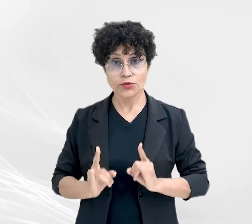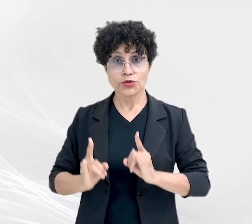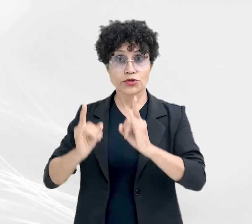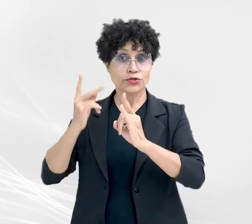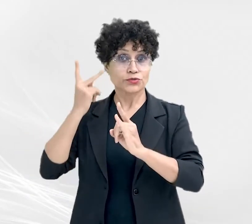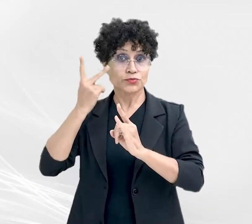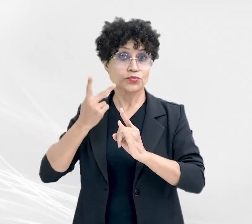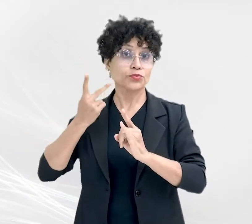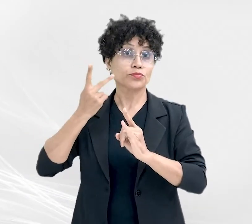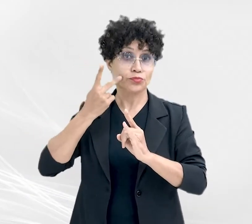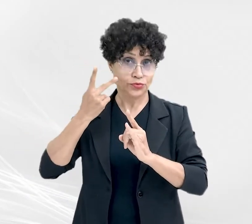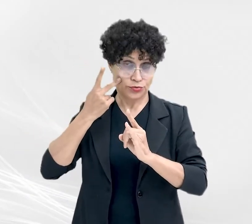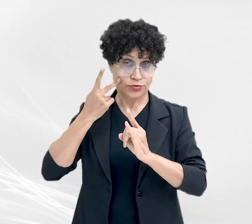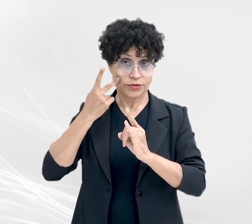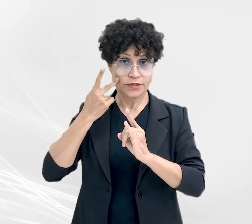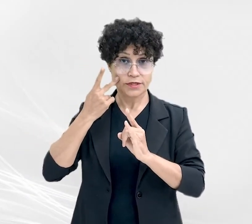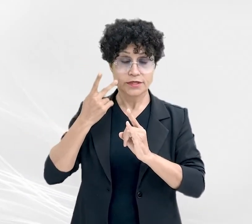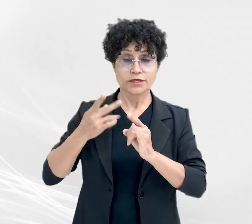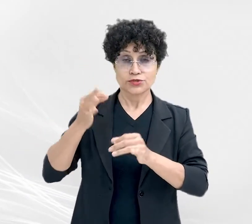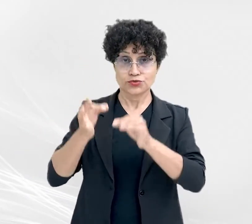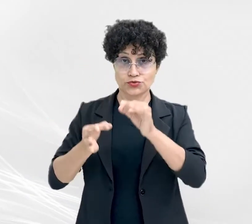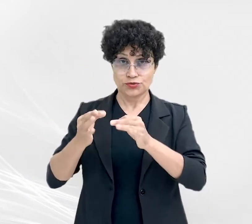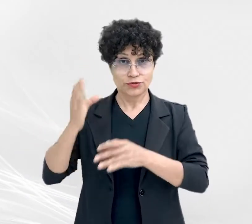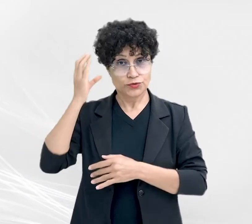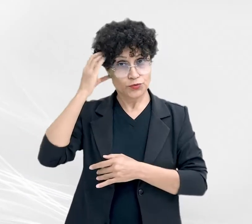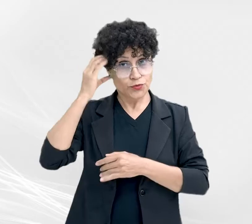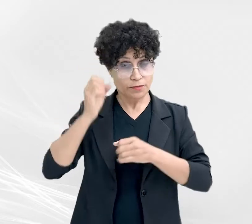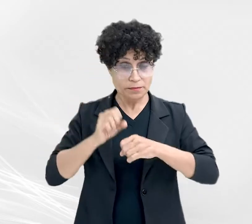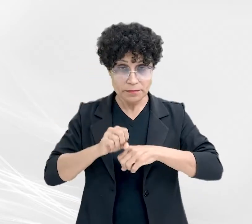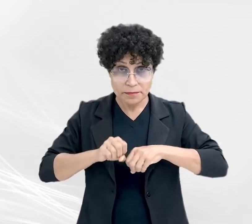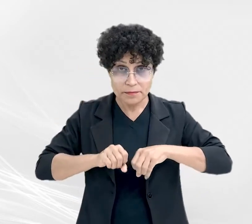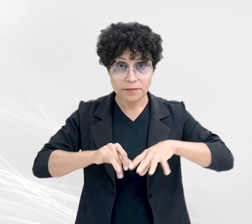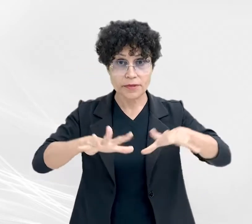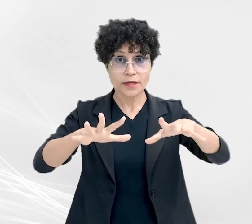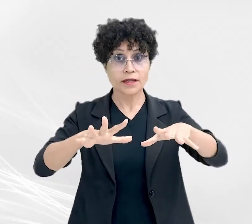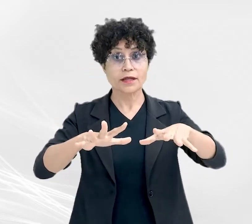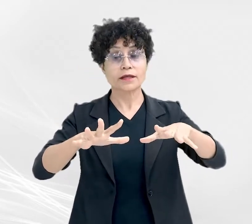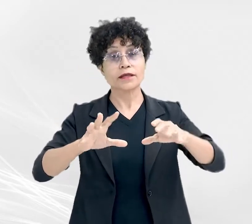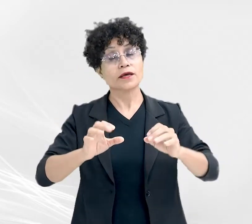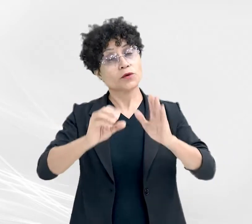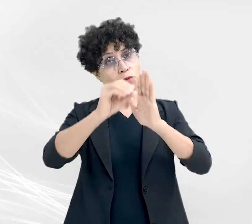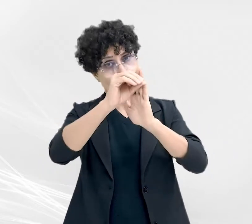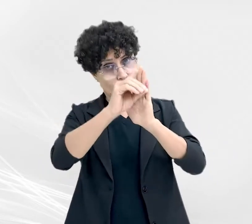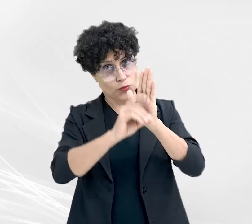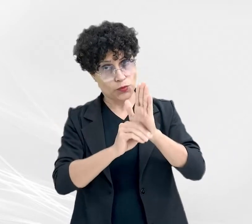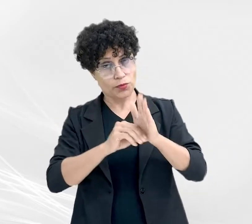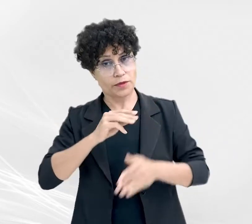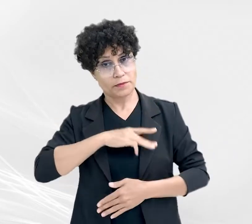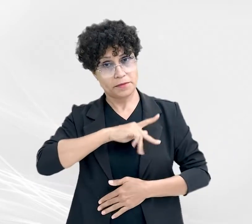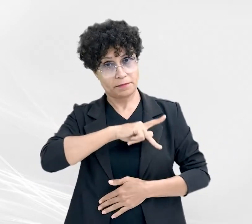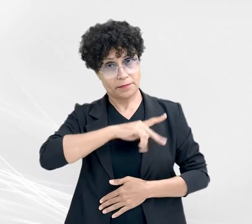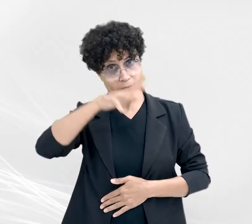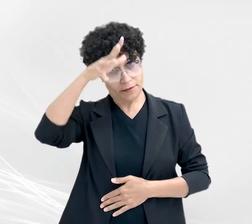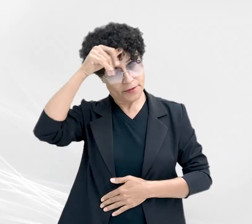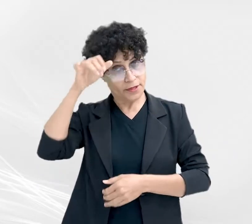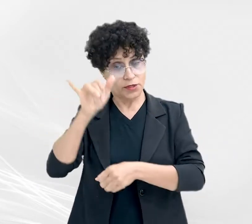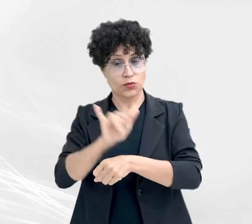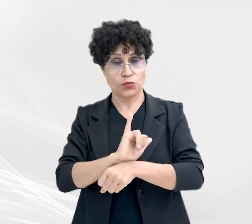Promotorias de Justiça de Cuiabá, com transmissão ao vivo pelo canal oficial do MPMT no YouTube.